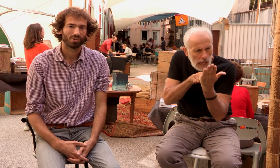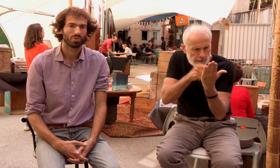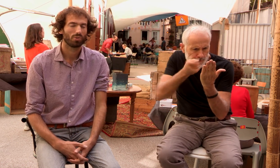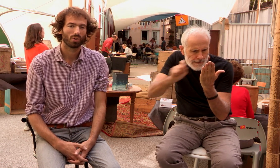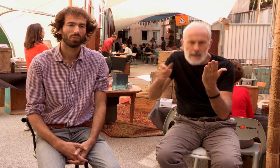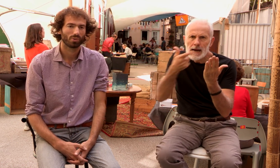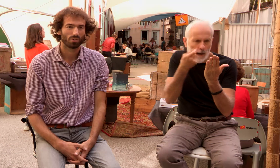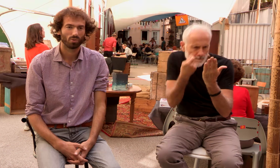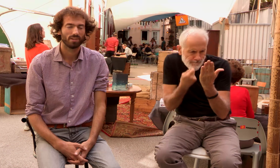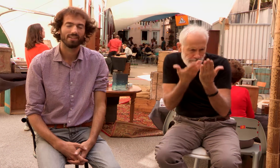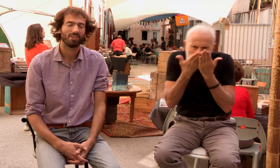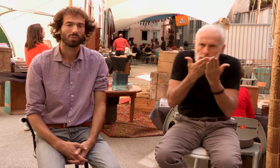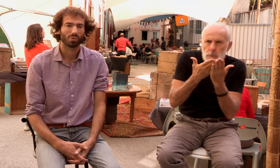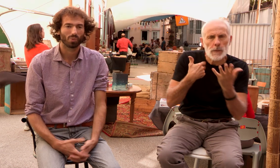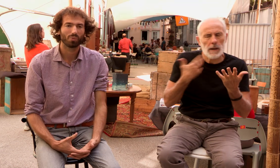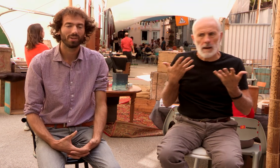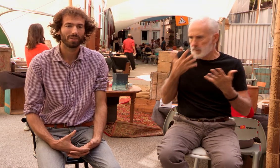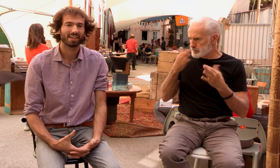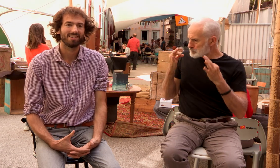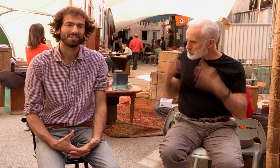je me suis rendu compte que le métier d'éditeur me convenait à mes qualités.